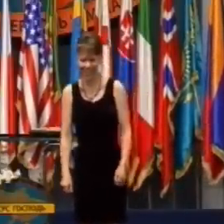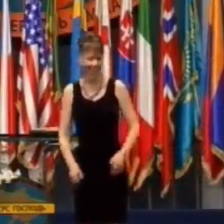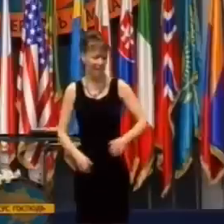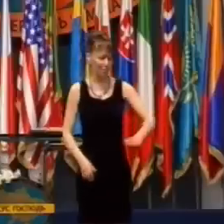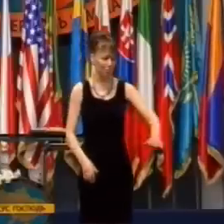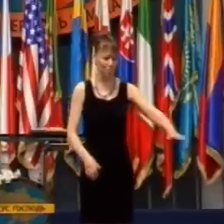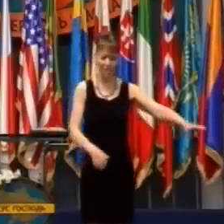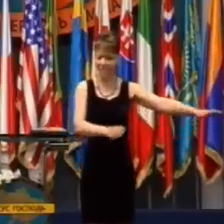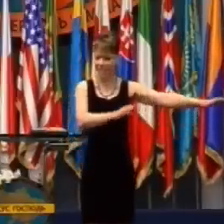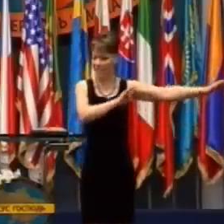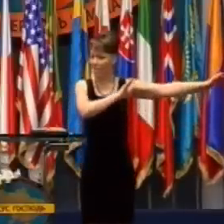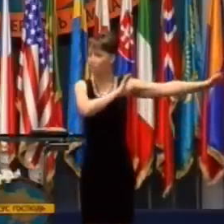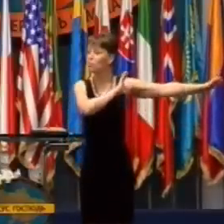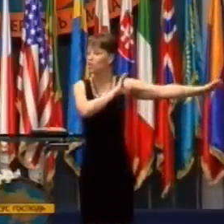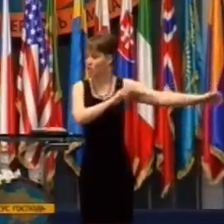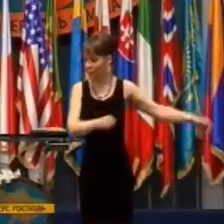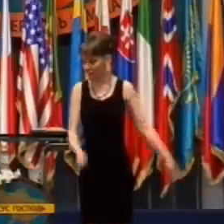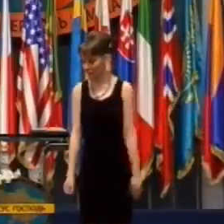Potom odišla